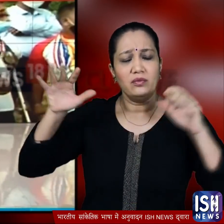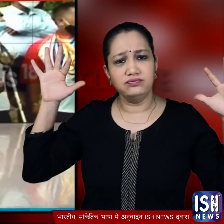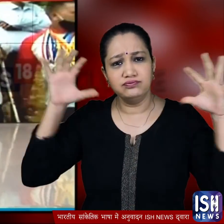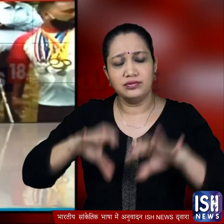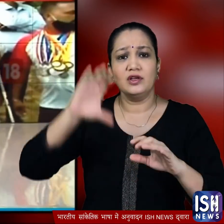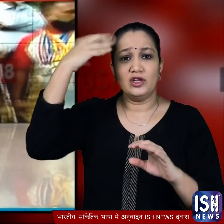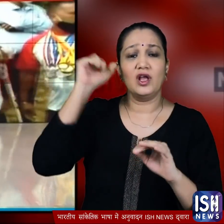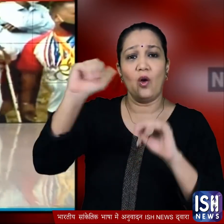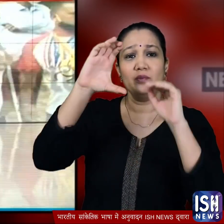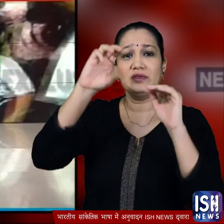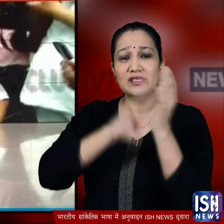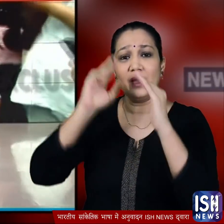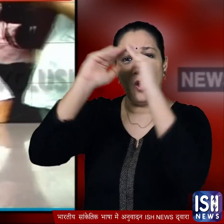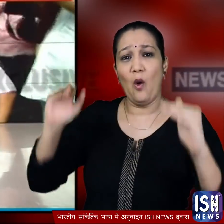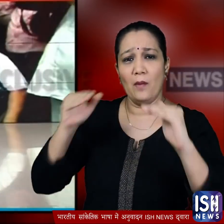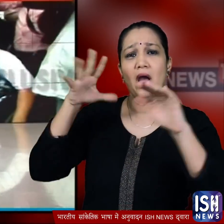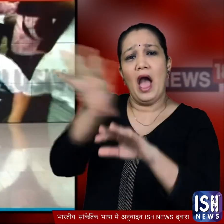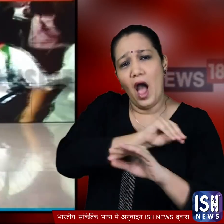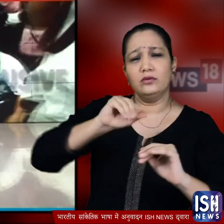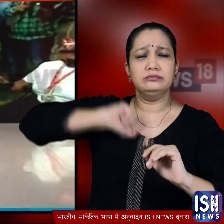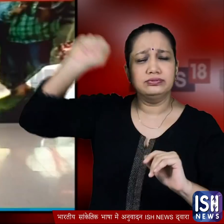चंडीगड में मुख्यमंत्री कैप्टिन अमरिंदर सिंग के घर के बाहर पहुंचे